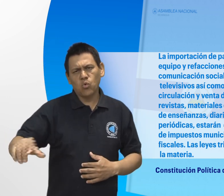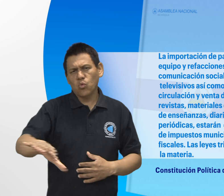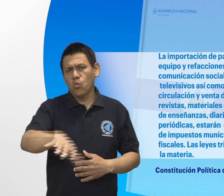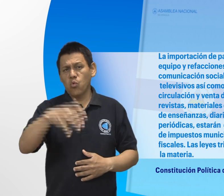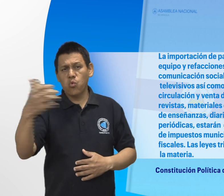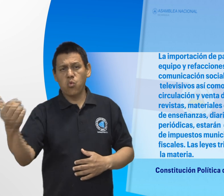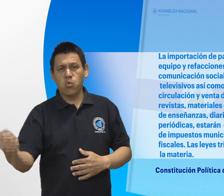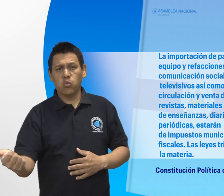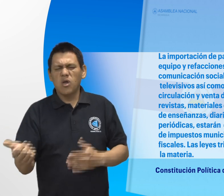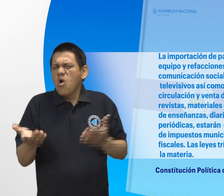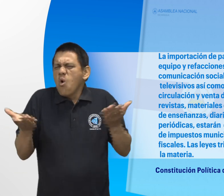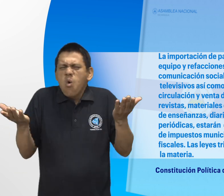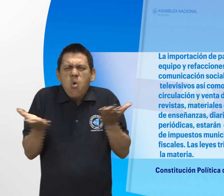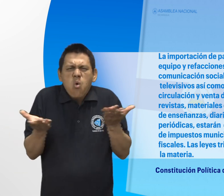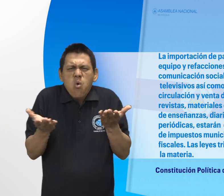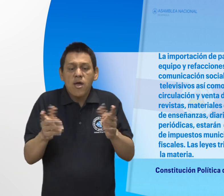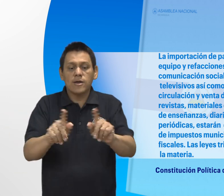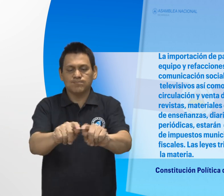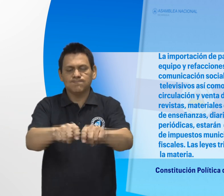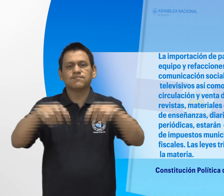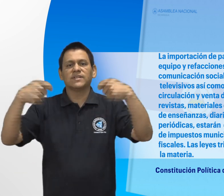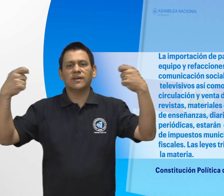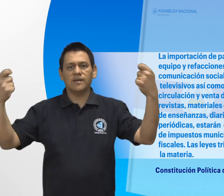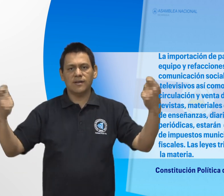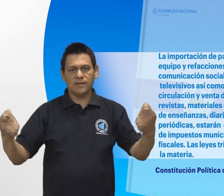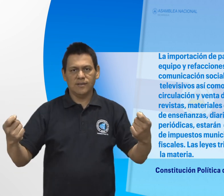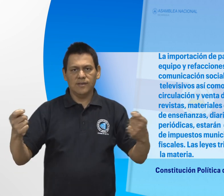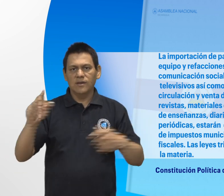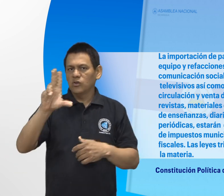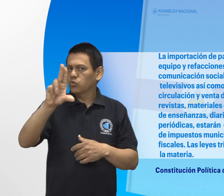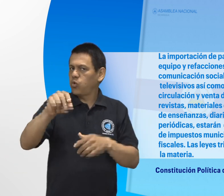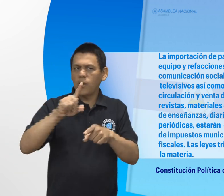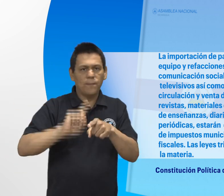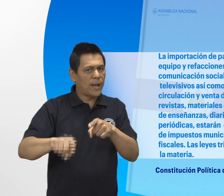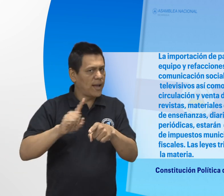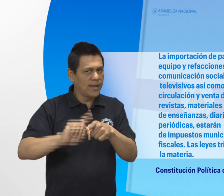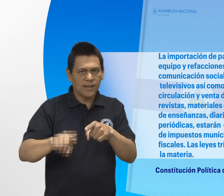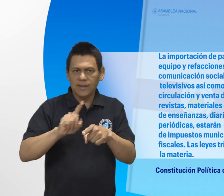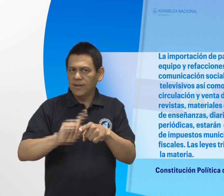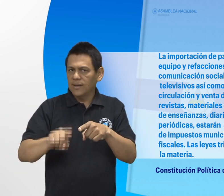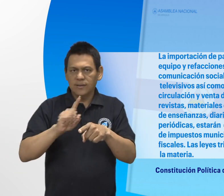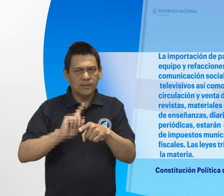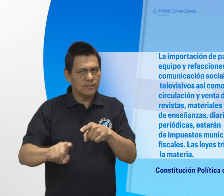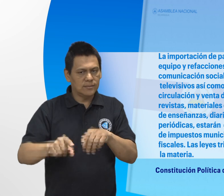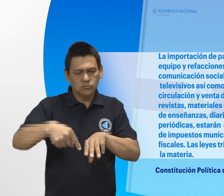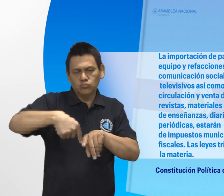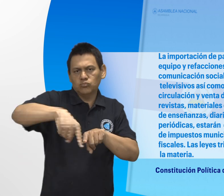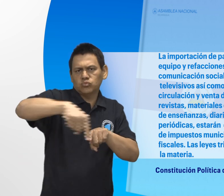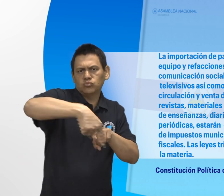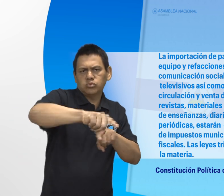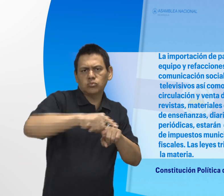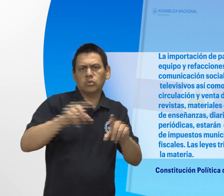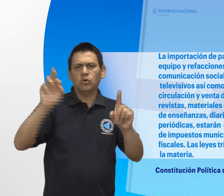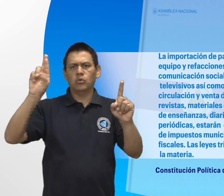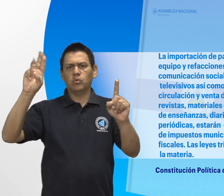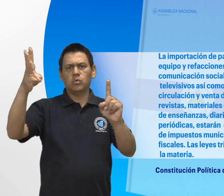folletos, revistas, materiales escolares y científicos de enseñanzas, diarios y otras